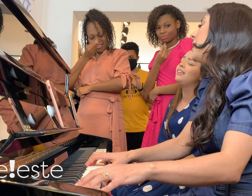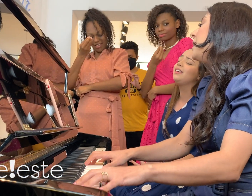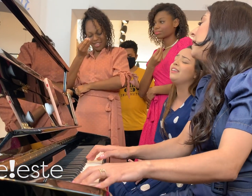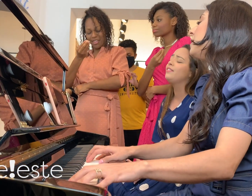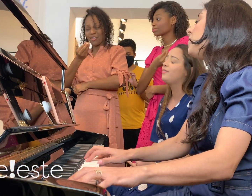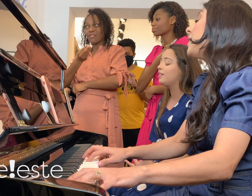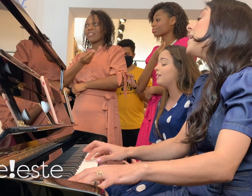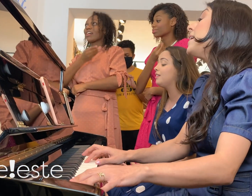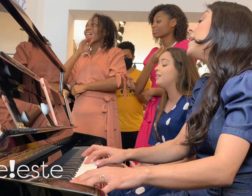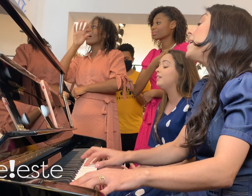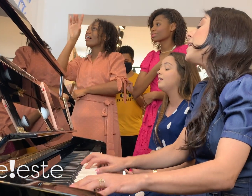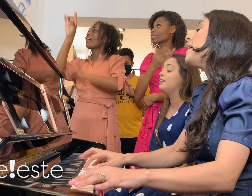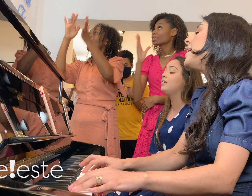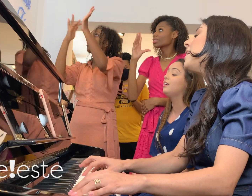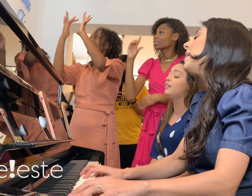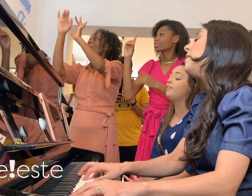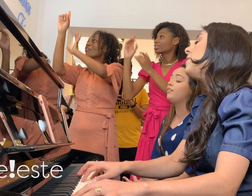vive,